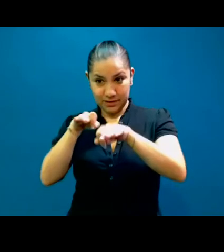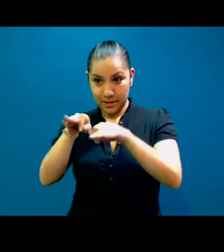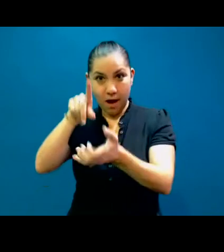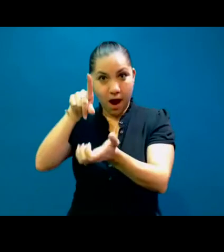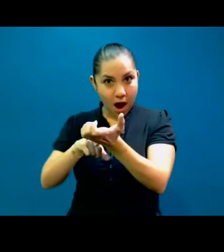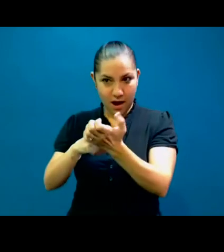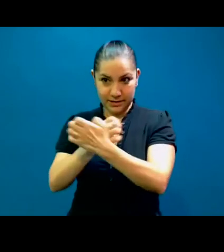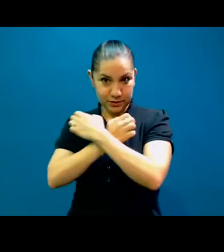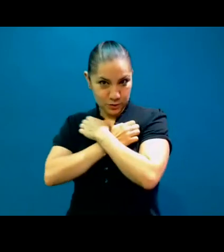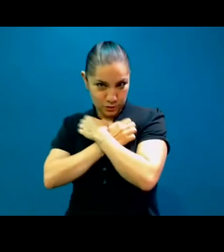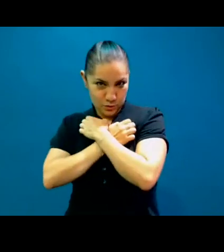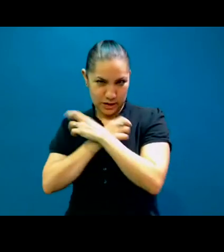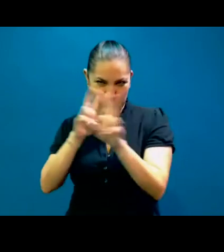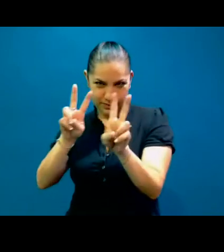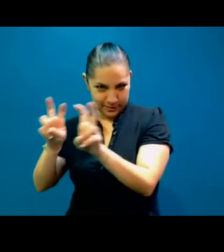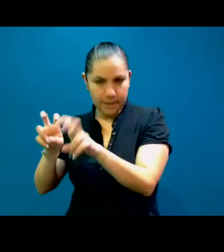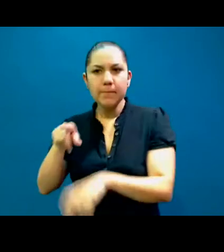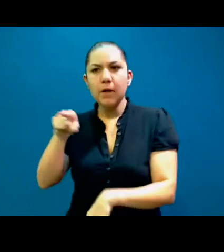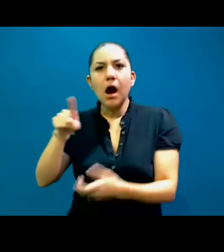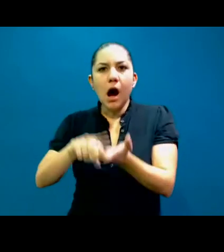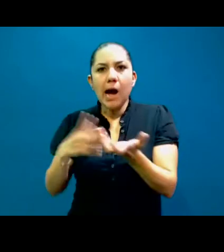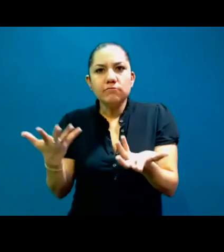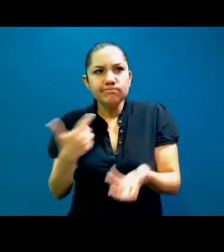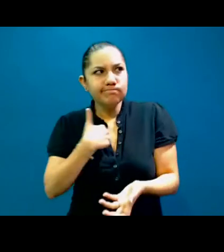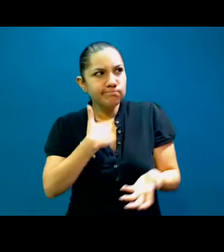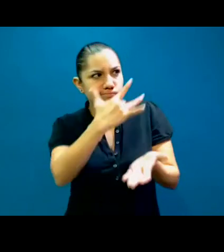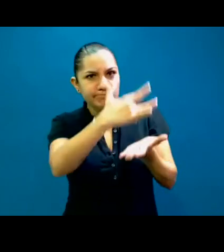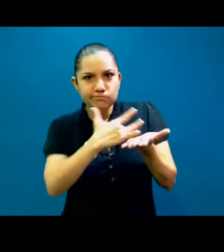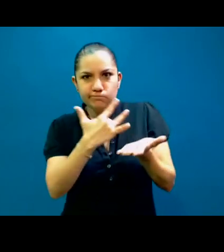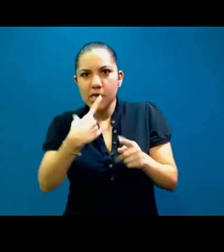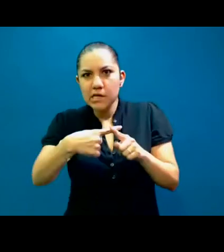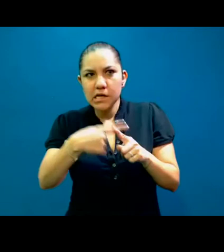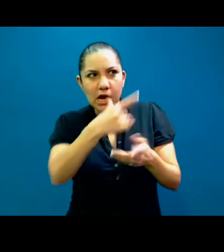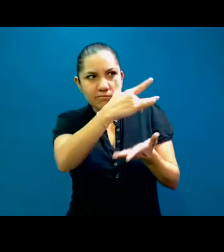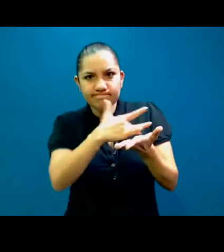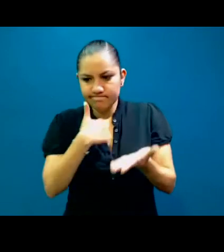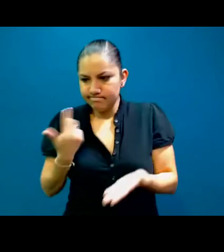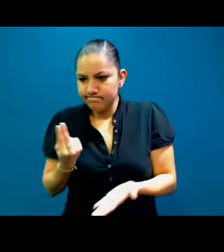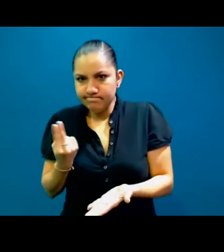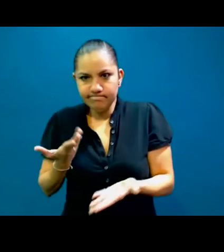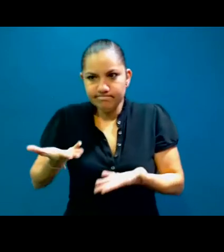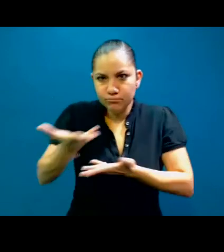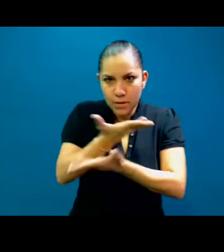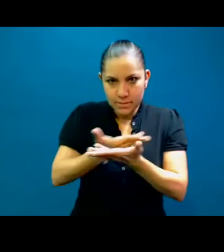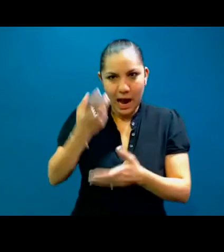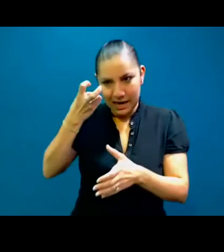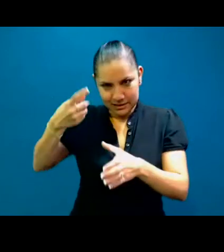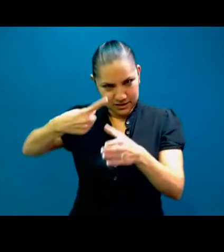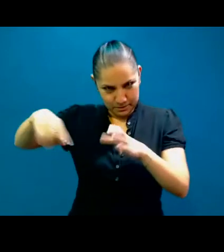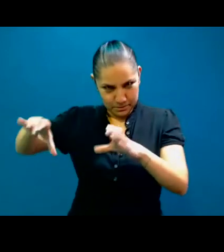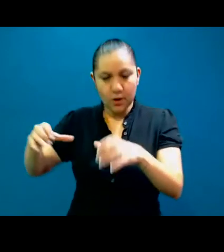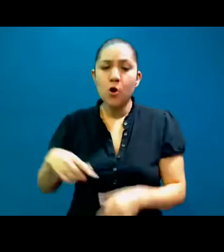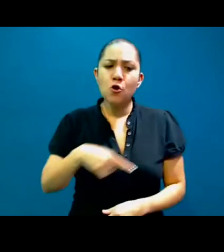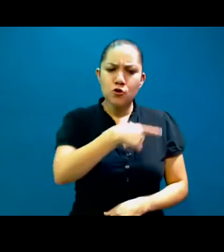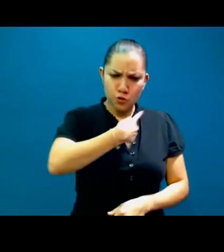y apoyados. Nosotros lo que hacemos en este momento como asociación es que promovemos los más altos estándares para la